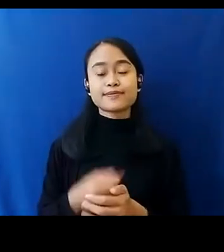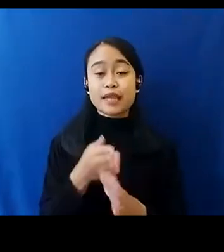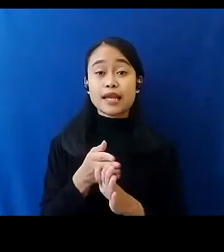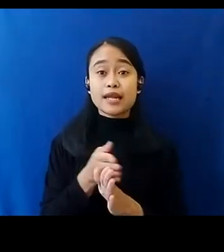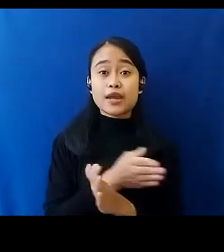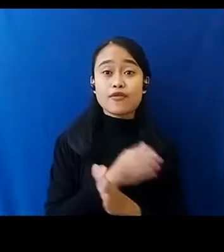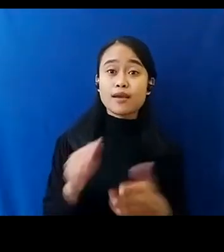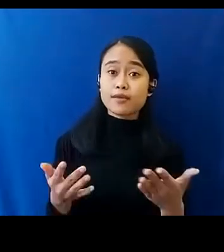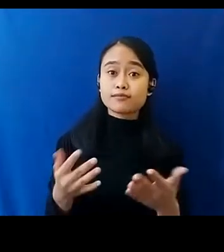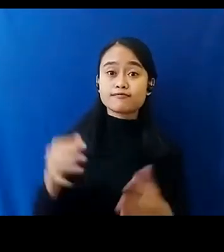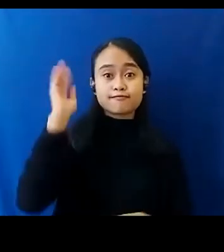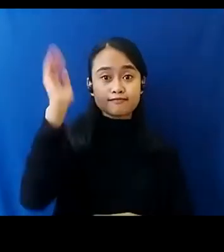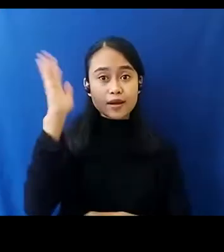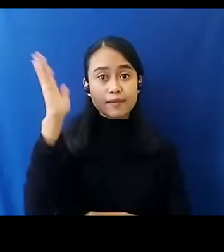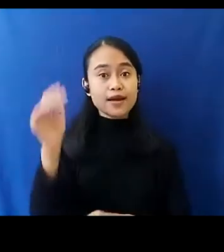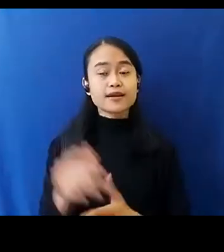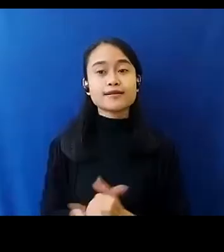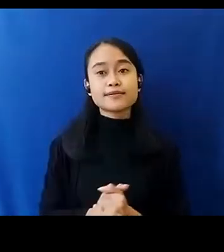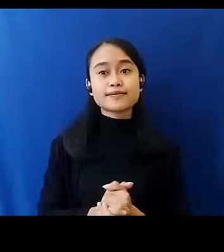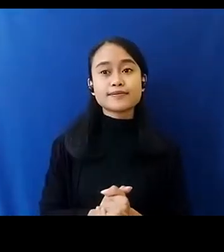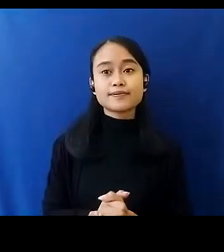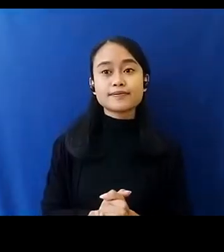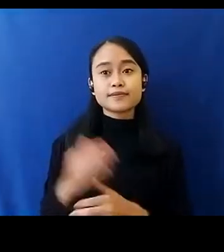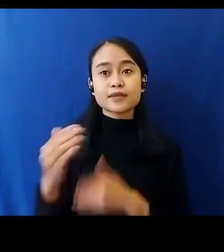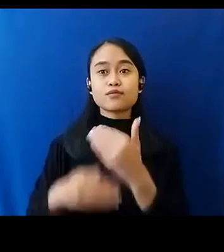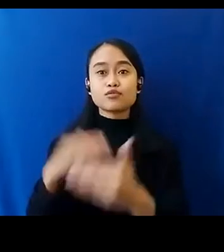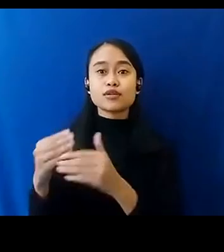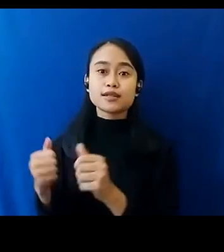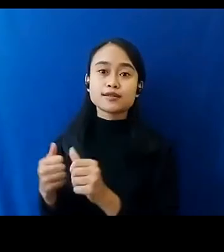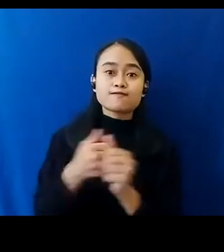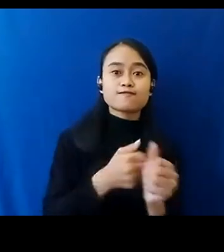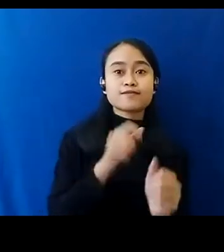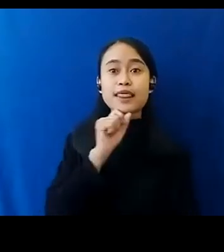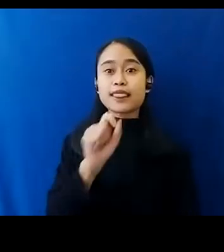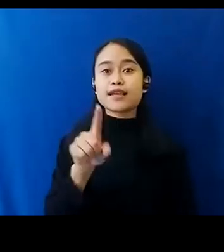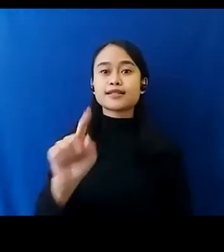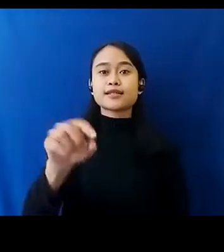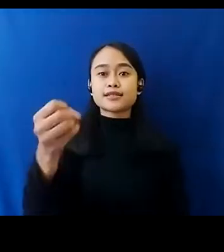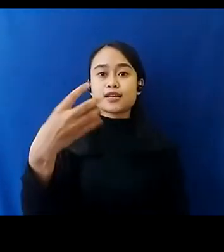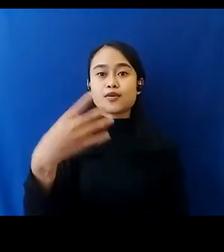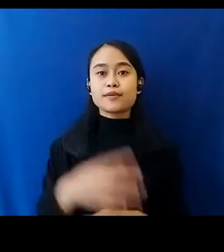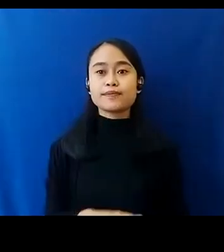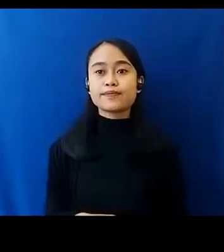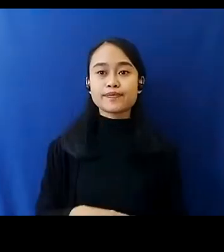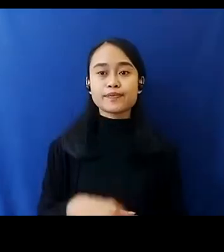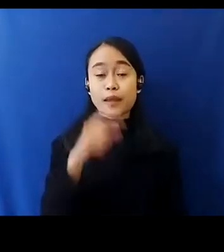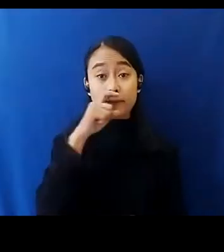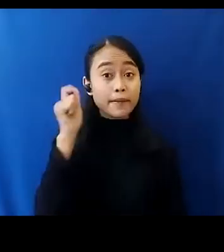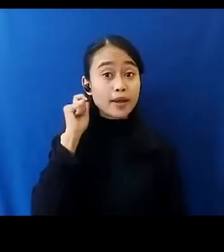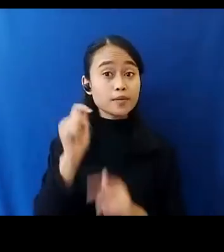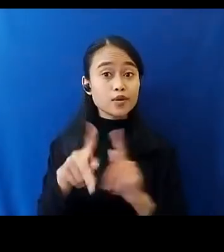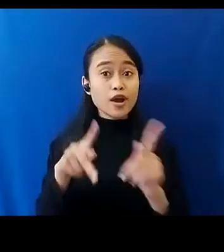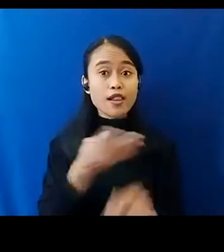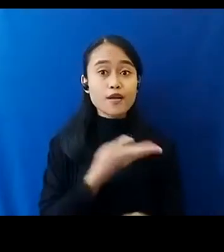Paparan Para Narasumber Kita Lalu Diikuti Oleh Sesi Tanya Jawab Bagi Bapak Ibu Yang Ingin Bertanya